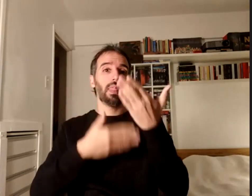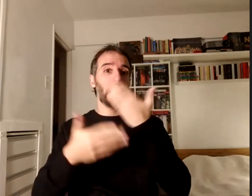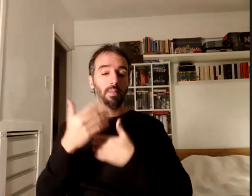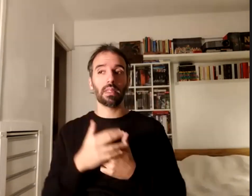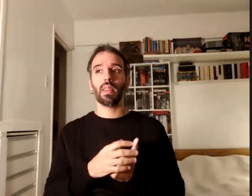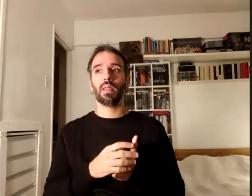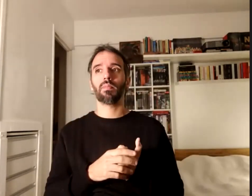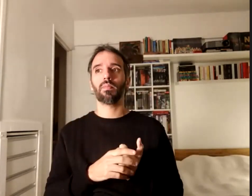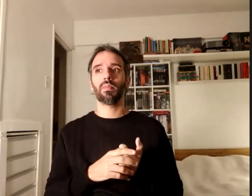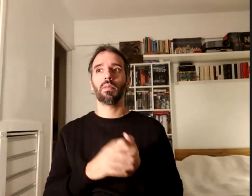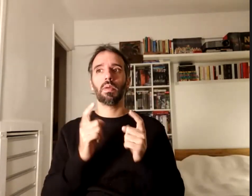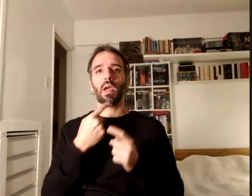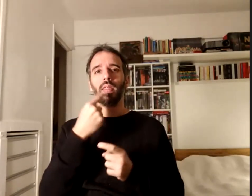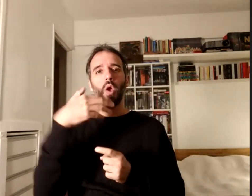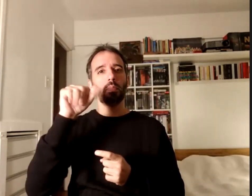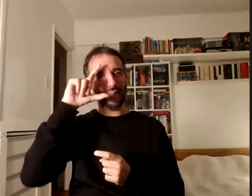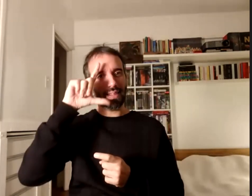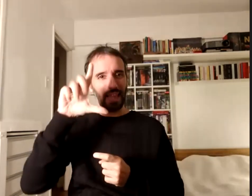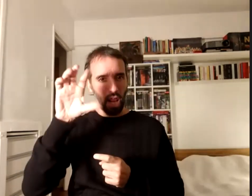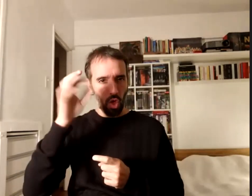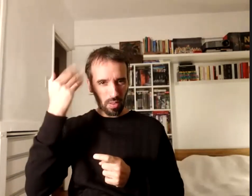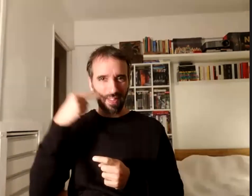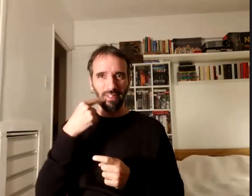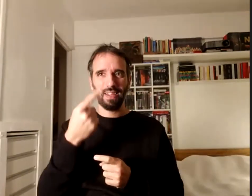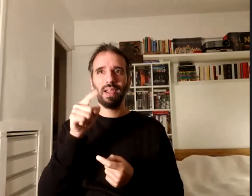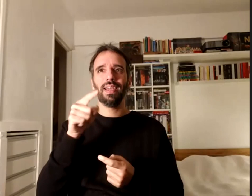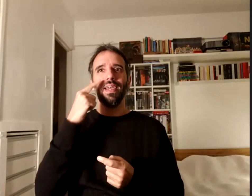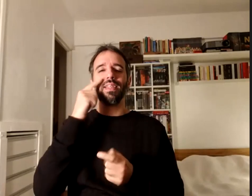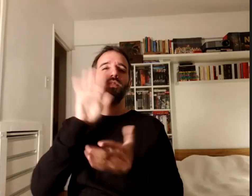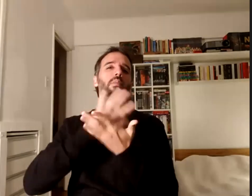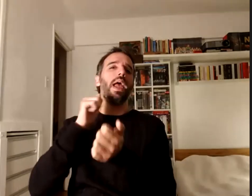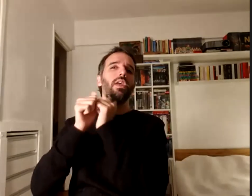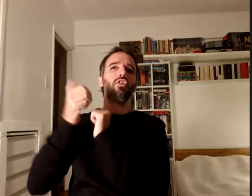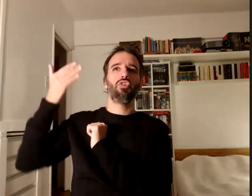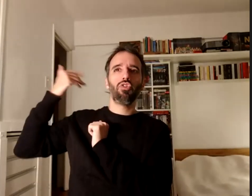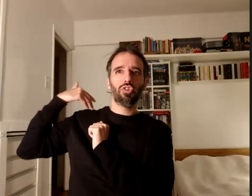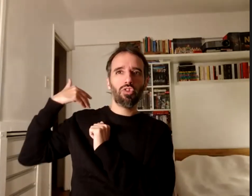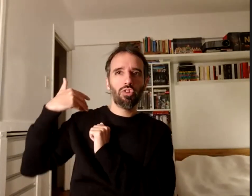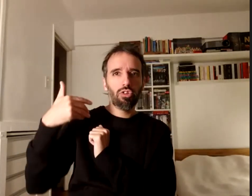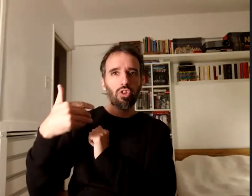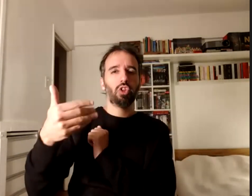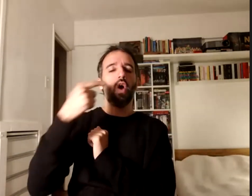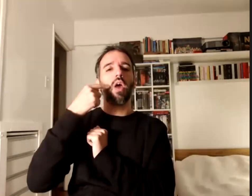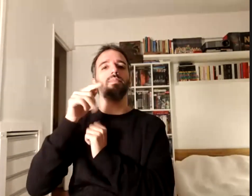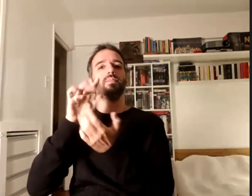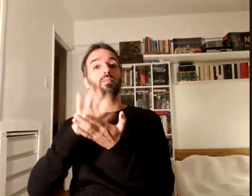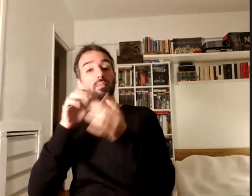dijo Marcelo esta esta perspectiva histórica que se puede imprimir a partir de que también estas